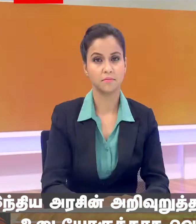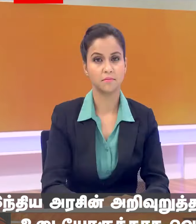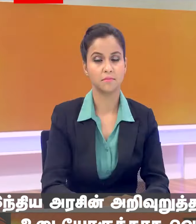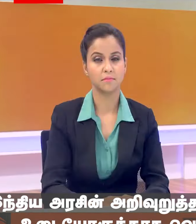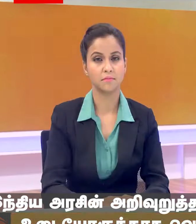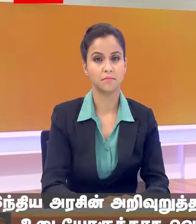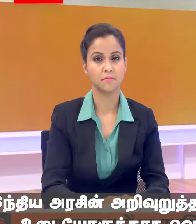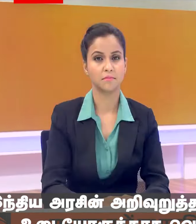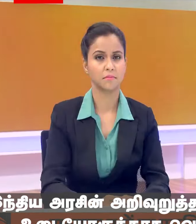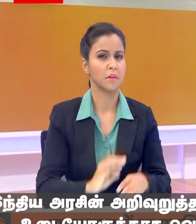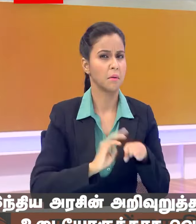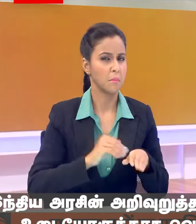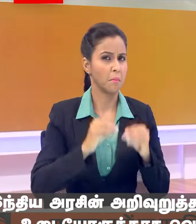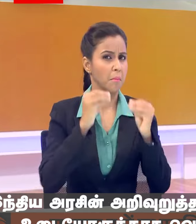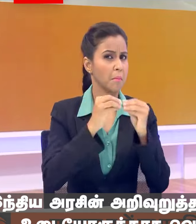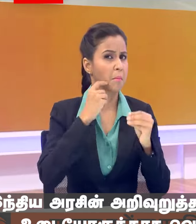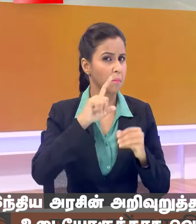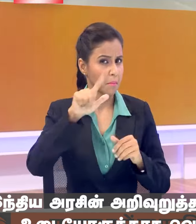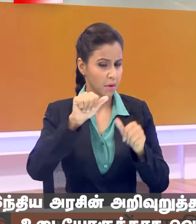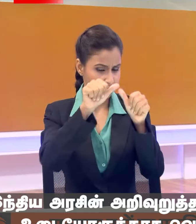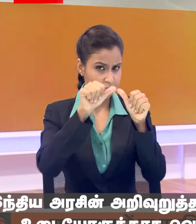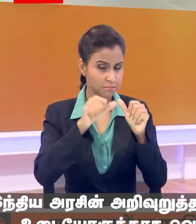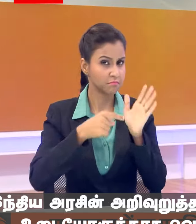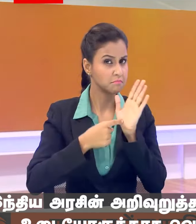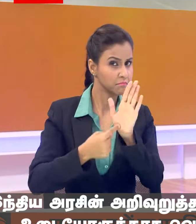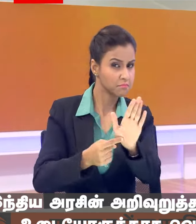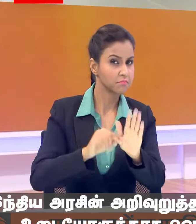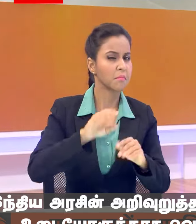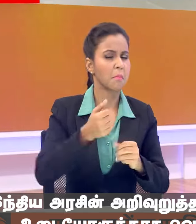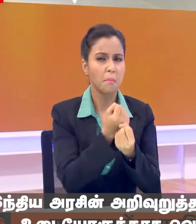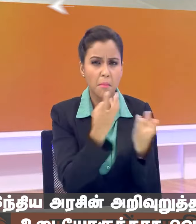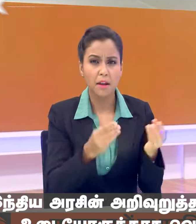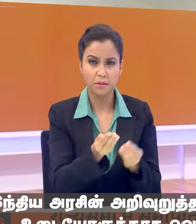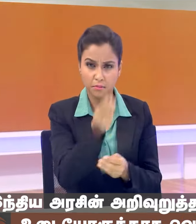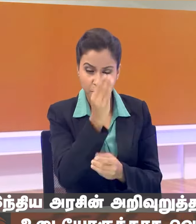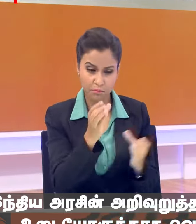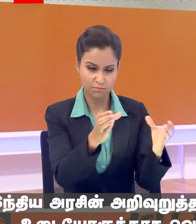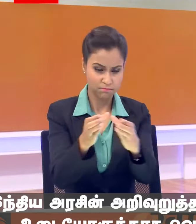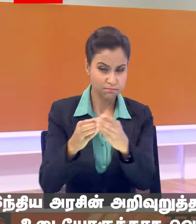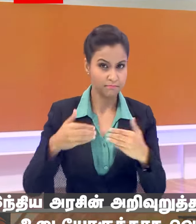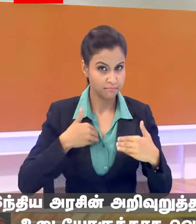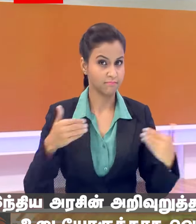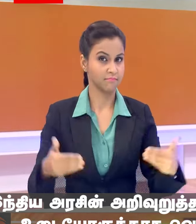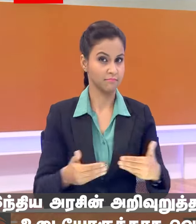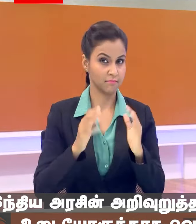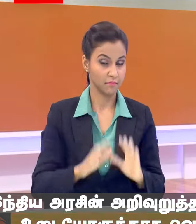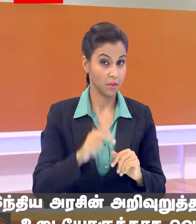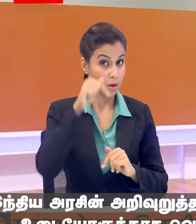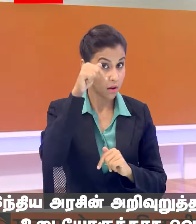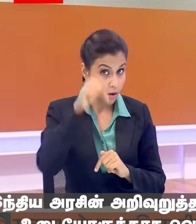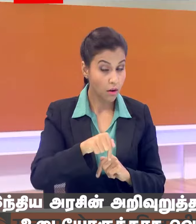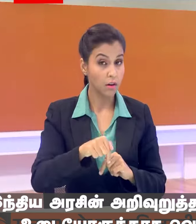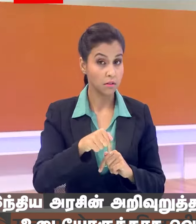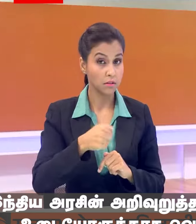एक मुलाकात के बाद मुस्लिम समुदाई से मेरा मिला हुआ और आज